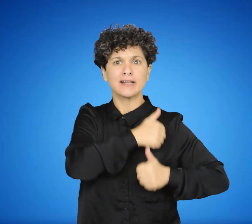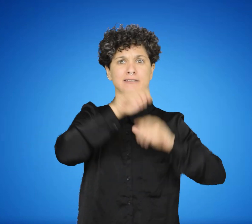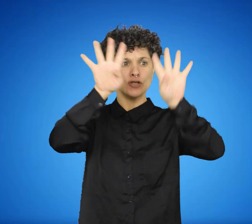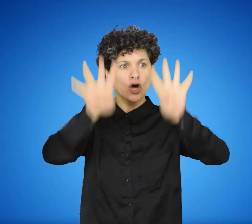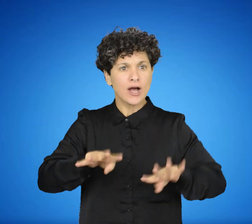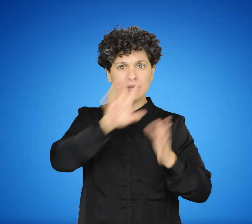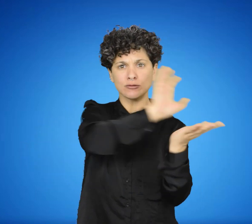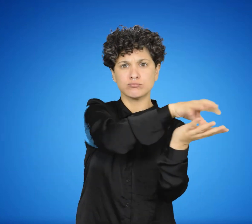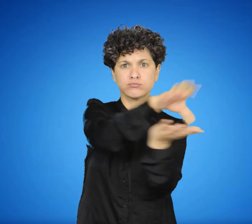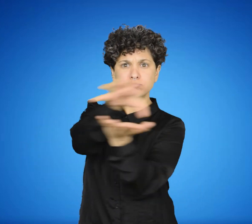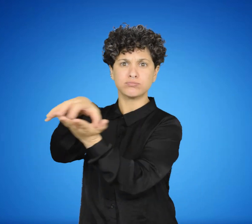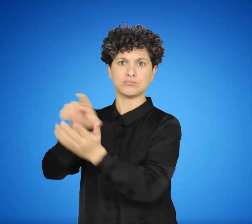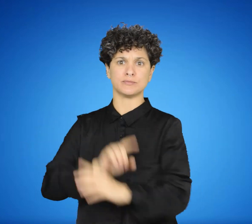que se usa para reprimirlos.